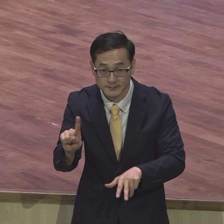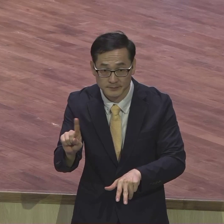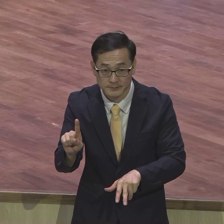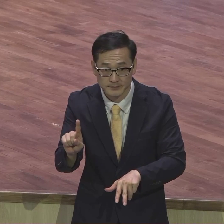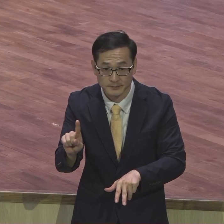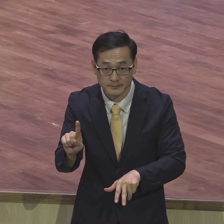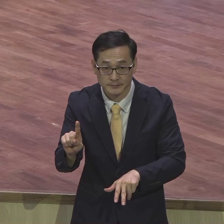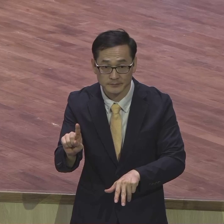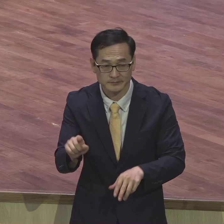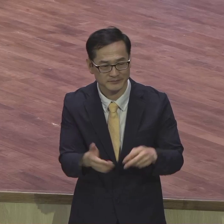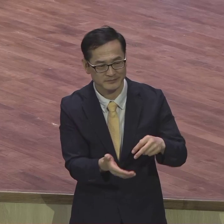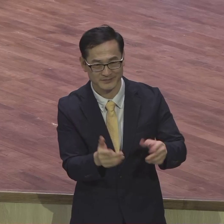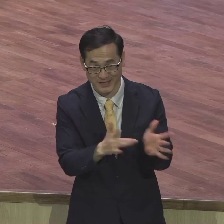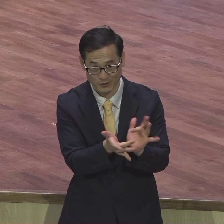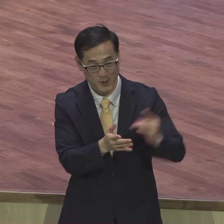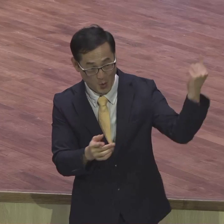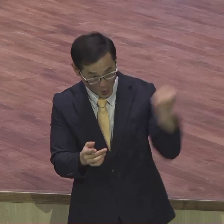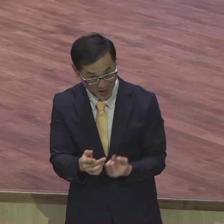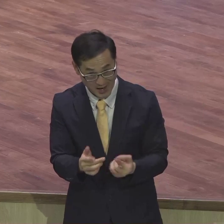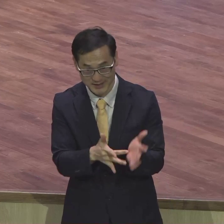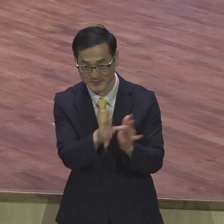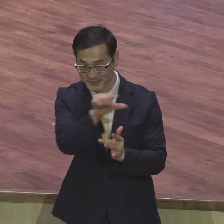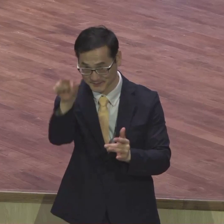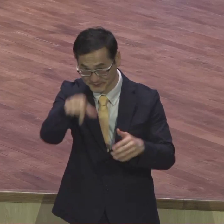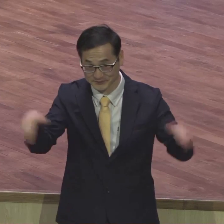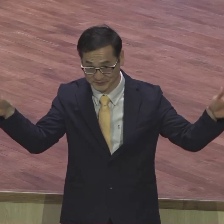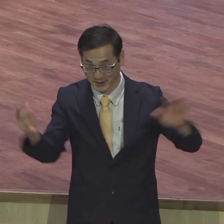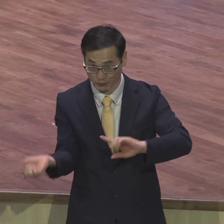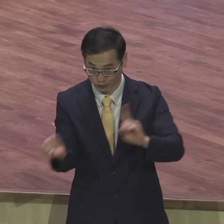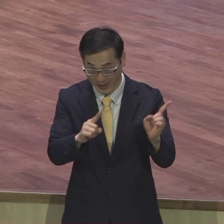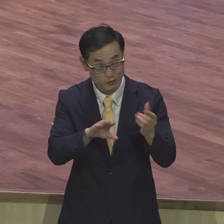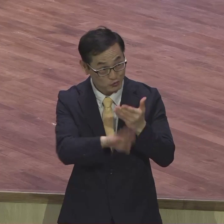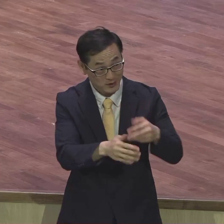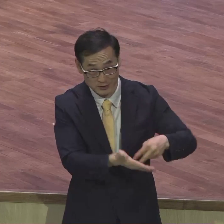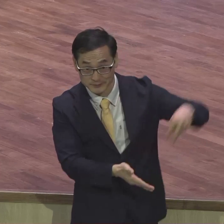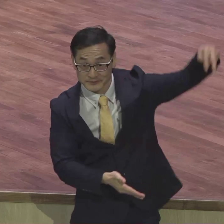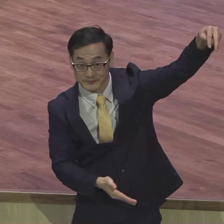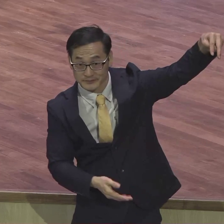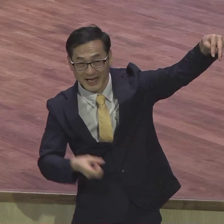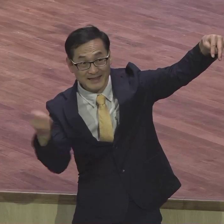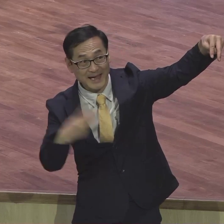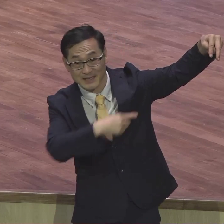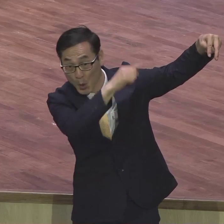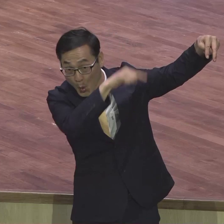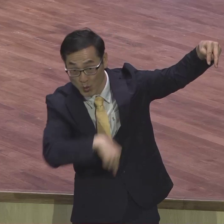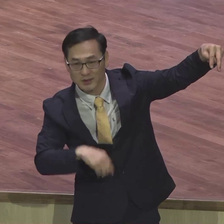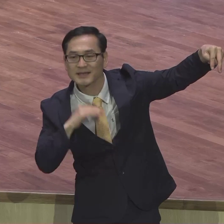오실 예수 그리스도를 기다리는 삶을 살고 있습니다 주님 다시 오신다